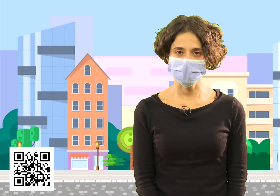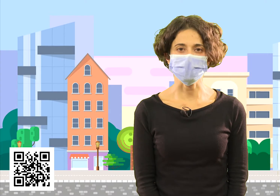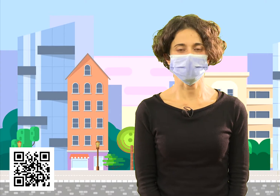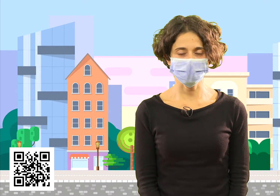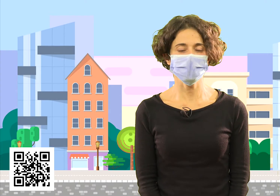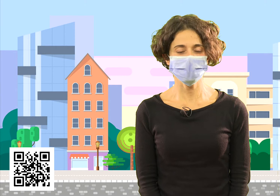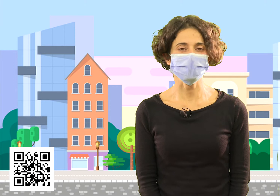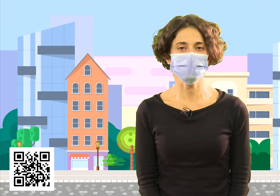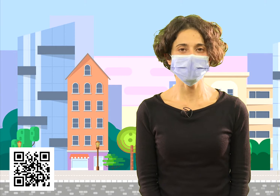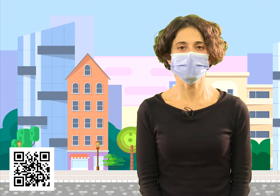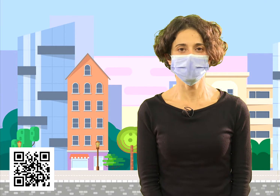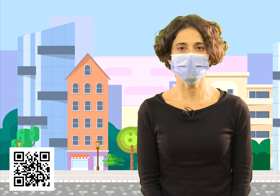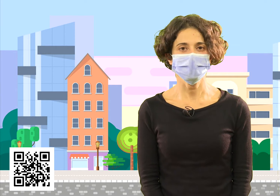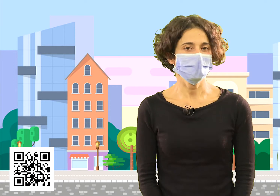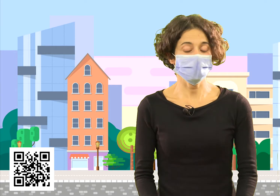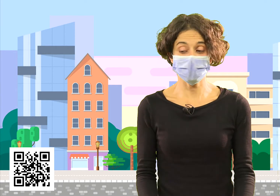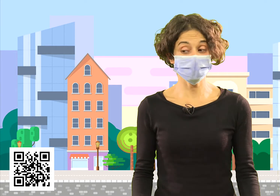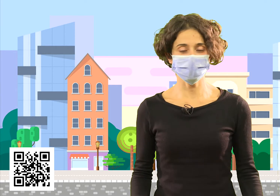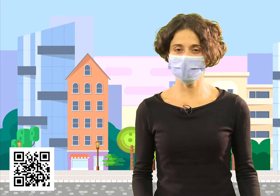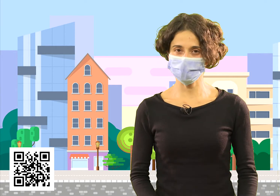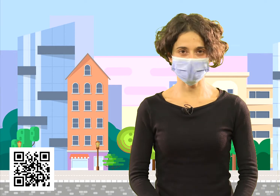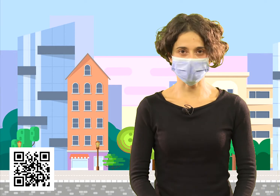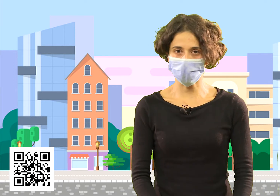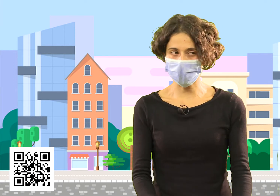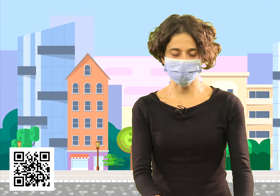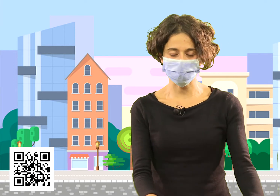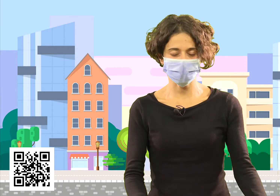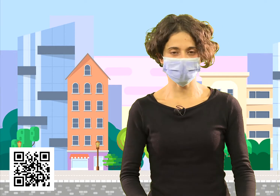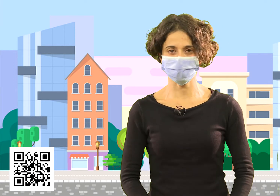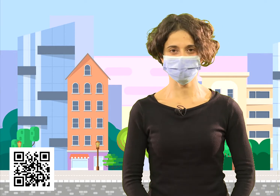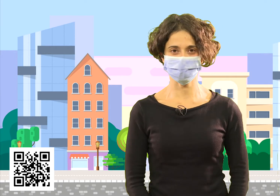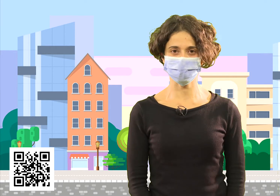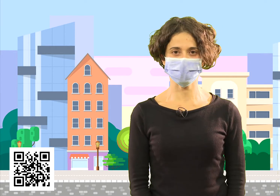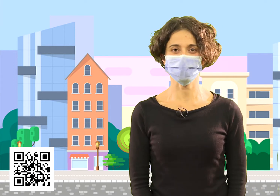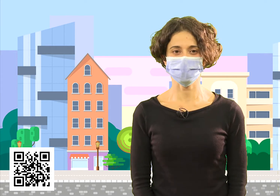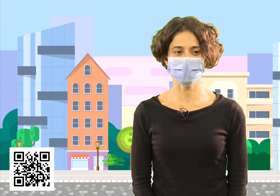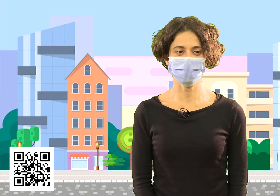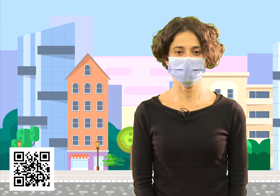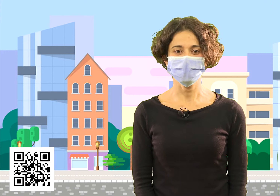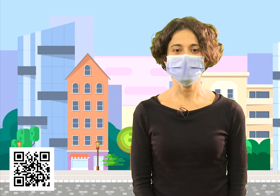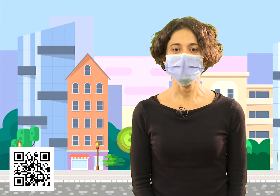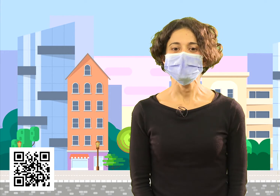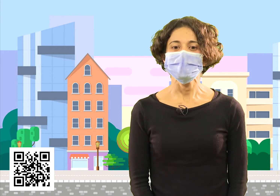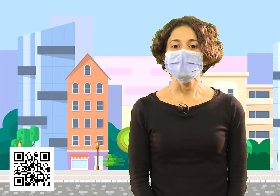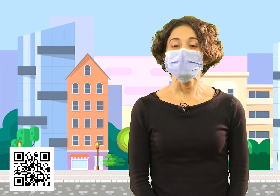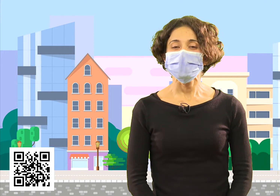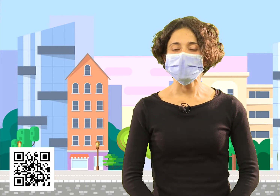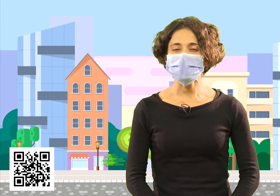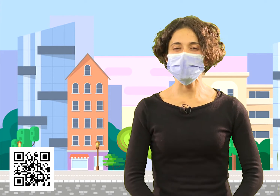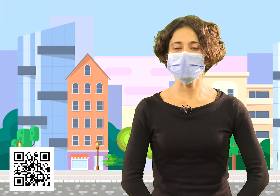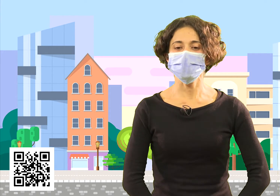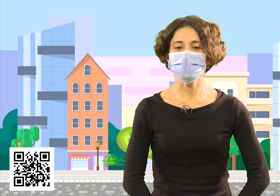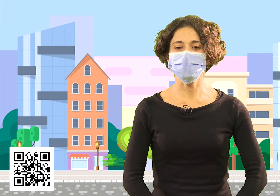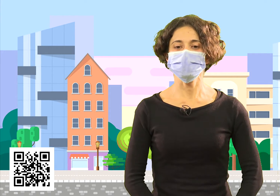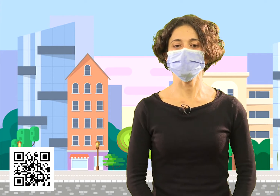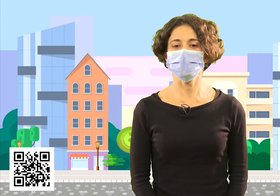Sí, efectivamente, es un exterior. En casa no solemos tener hojas ni piñas ni esas cosas por el suelo. ¿Qué